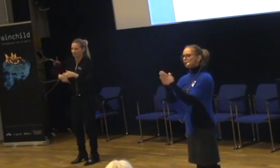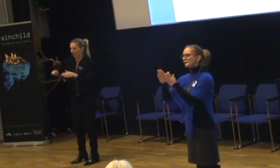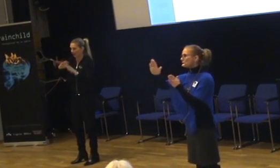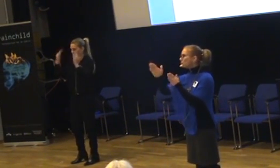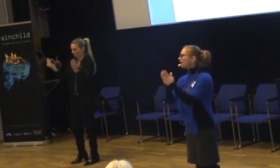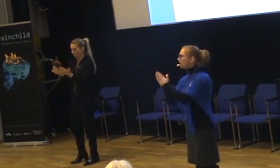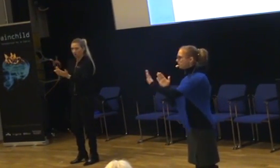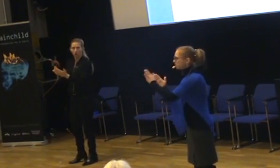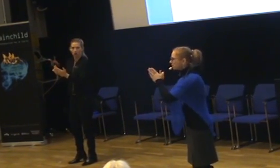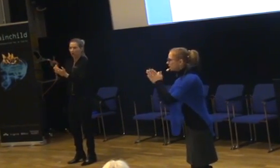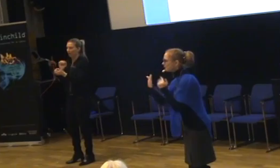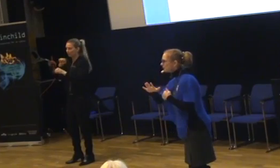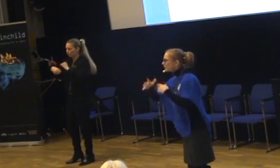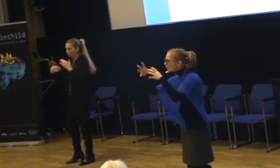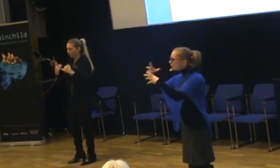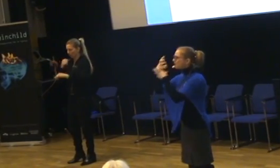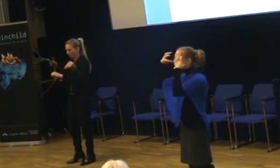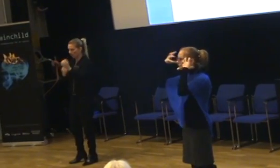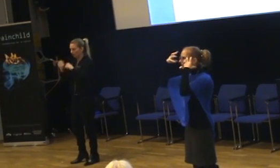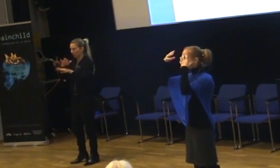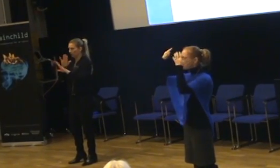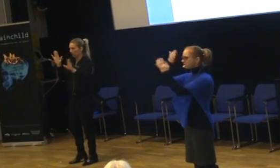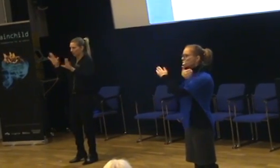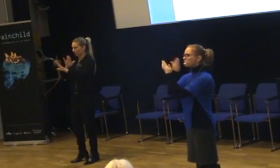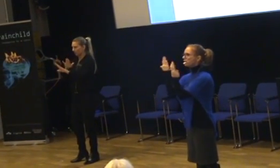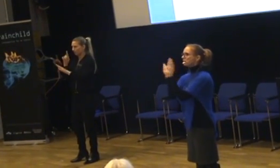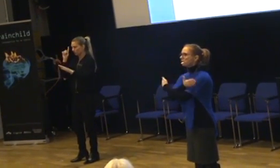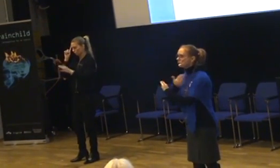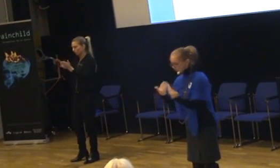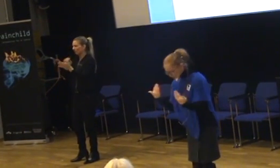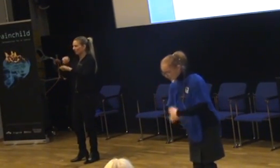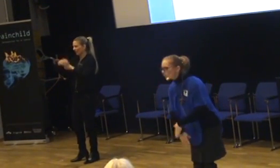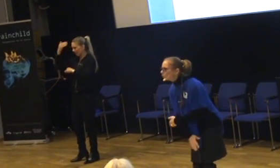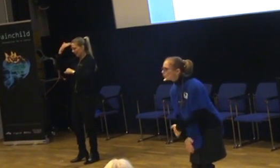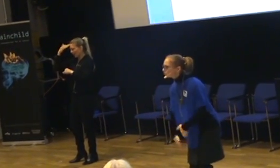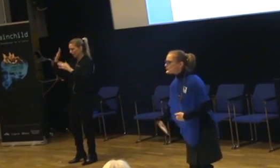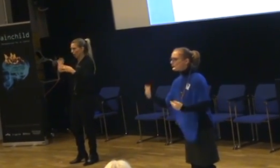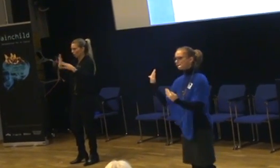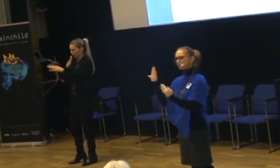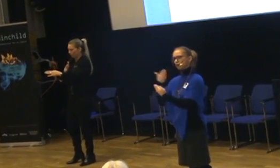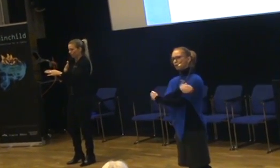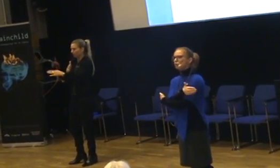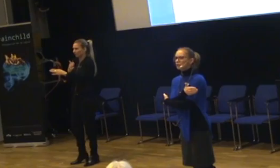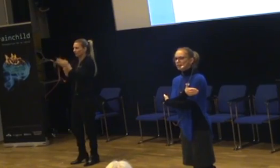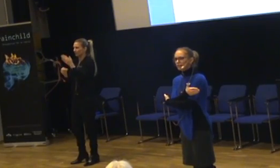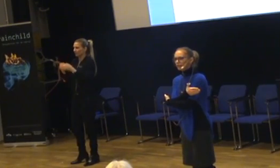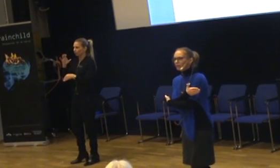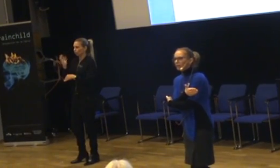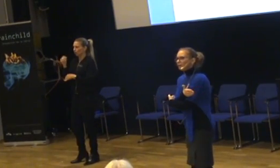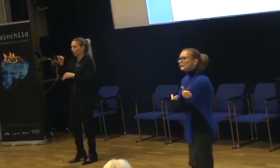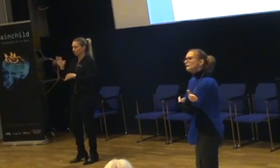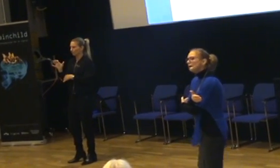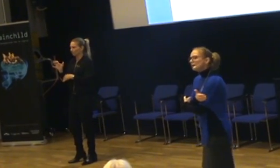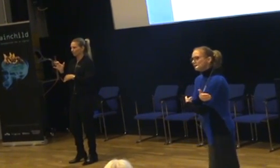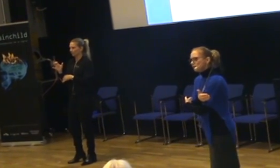att göra de här varianterna. För att tvinga sin hjärna att korsa i synapser. Och skapa överkorsande linjen.